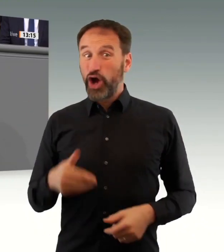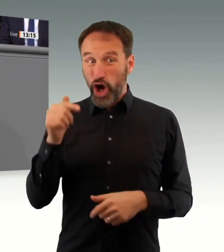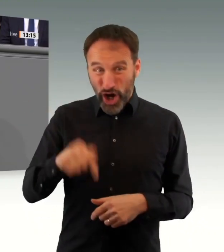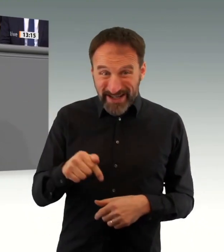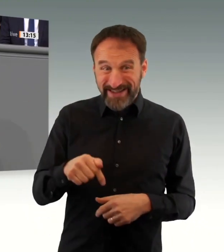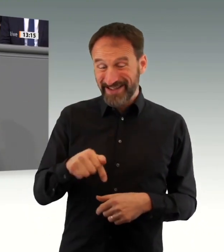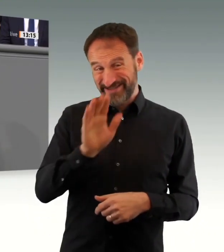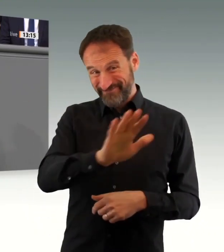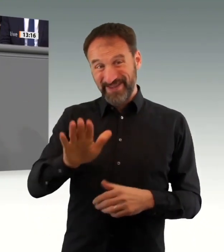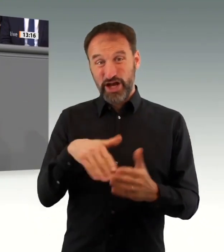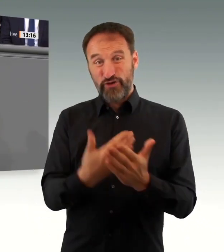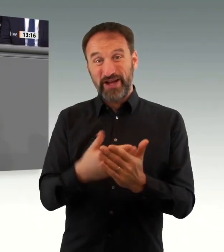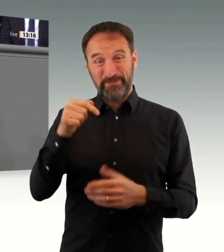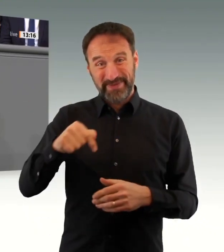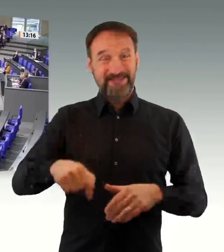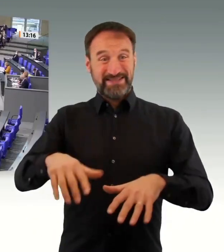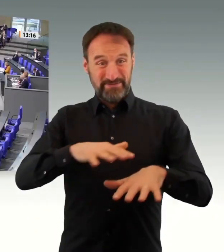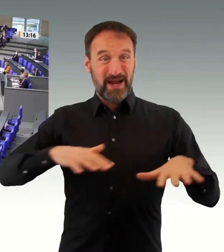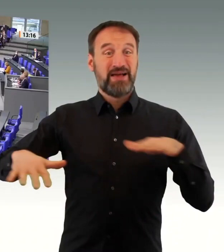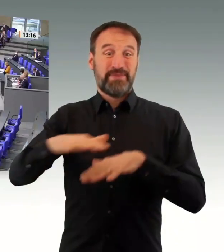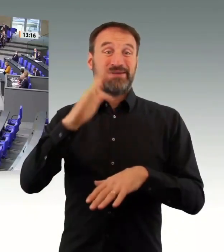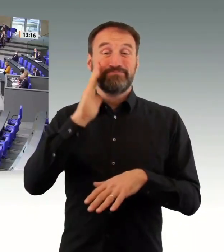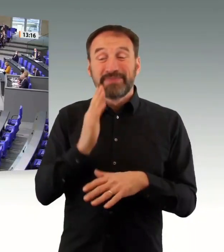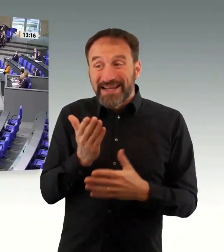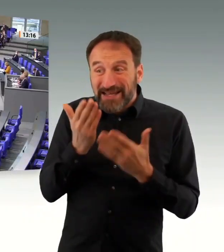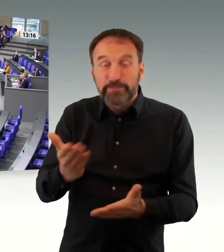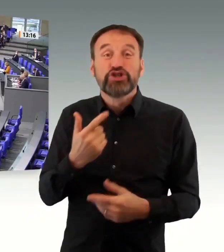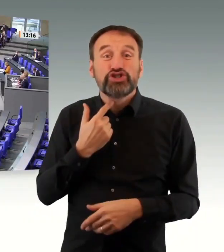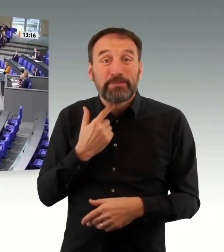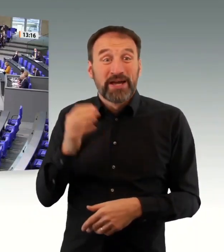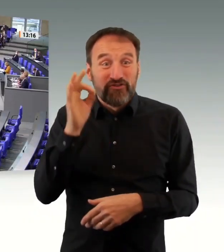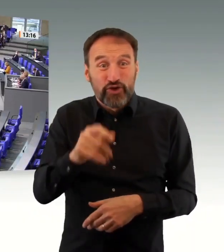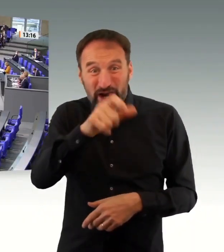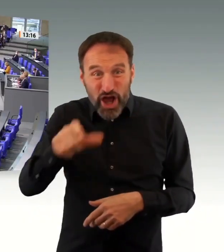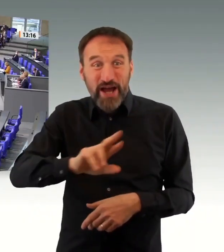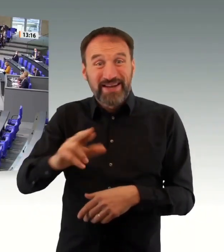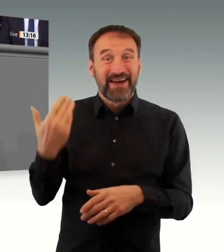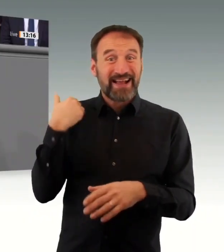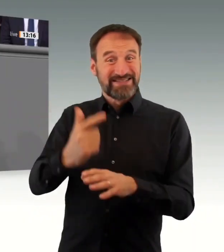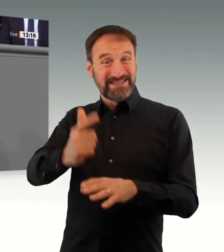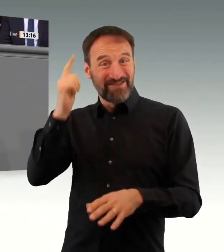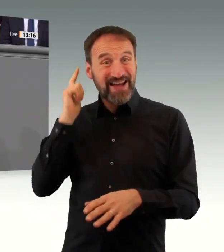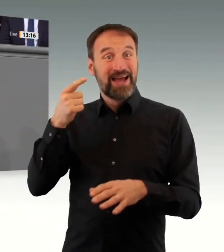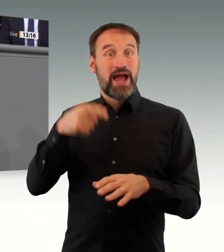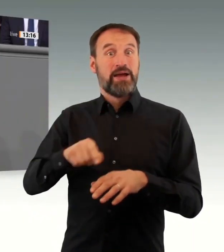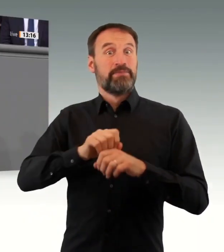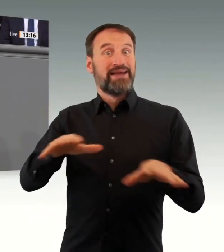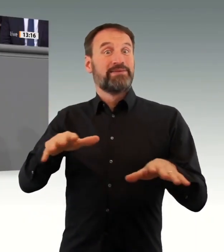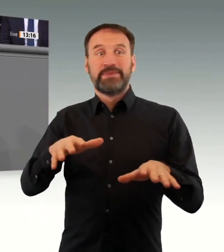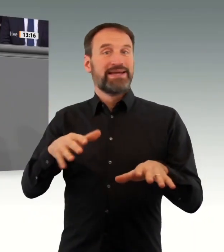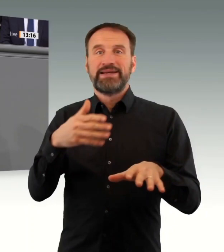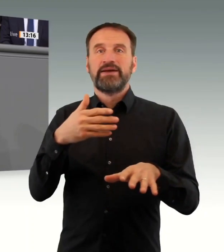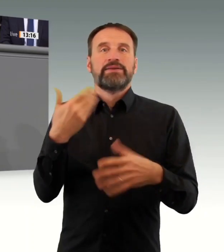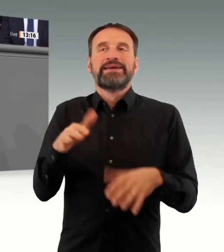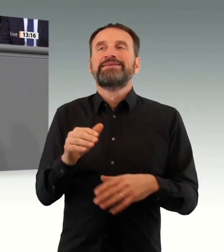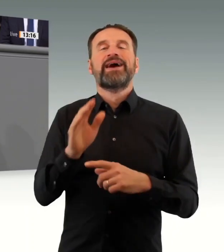zu gelten, wer Menschheit sagt, will betrügen. Doch was bedeutet der Artikel 1 Grundgesetz, der die Menschenwürde statuiert eigentlich? Dieser